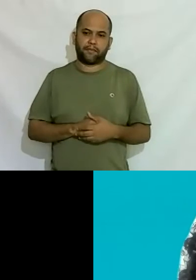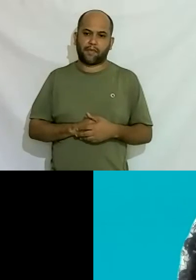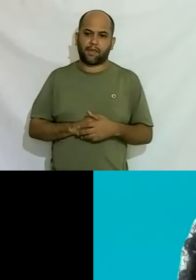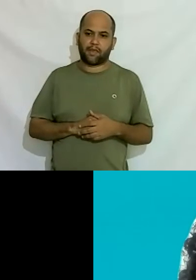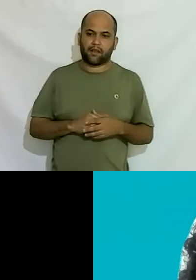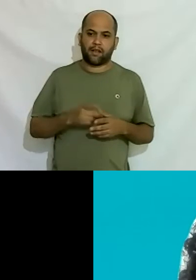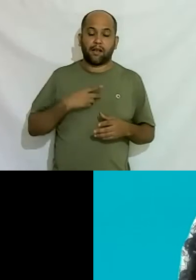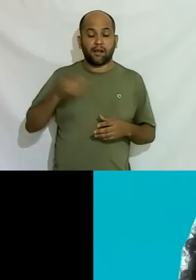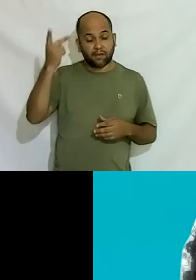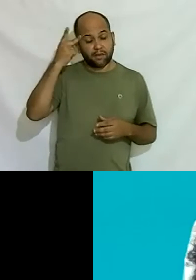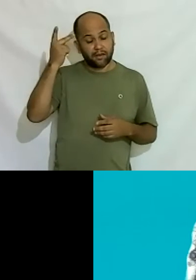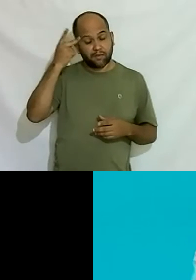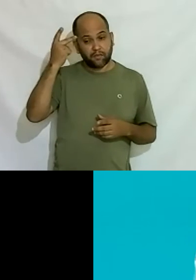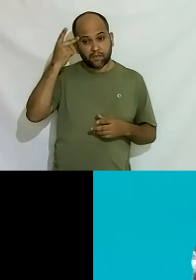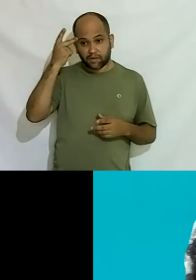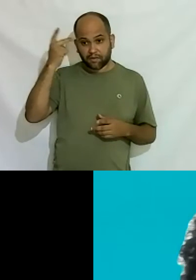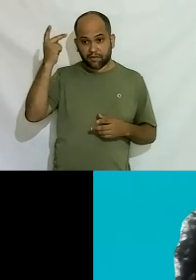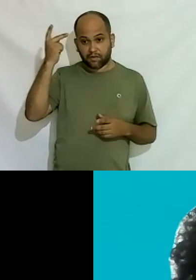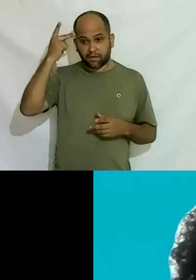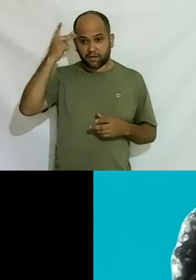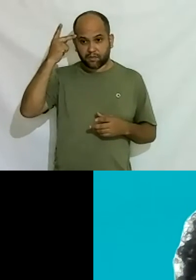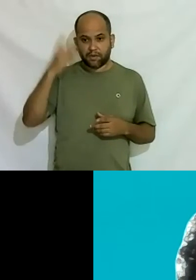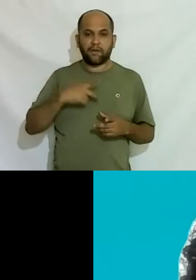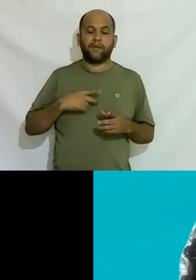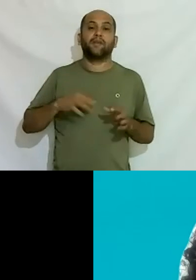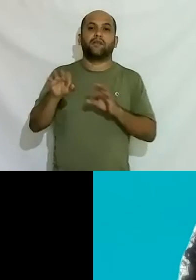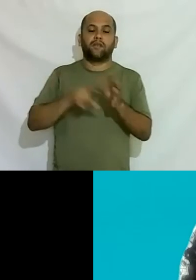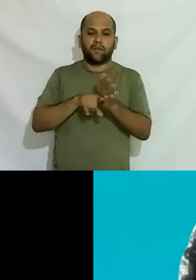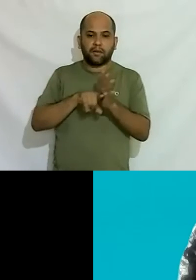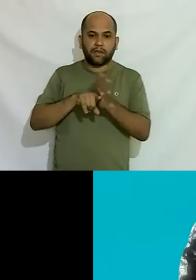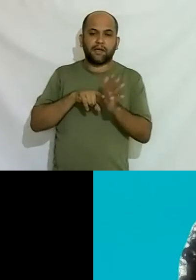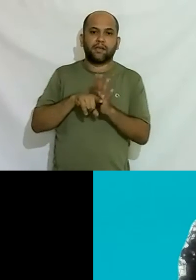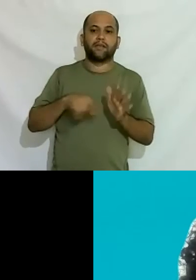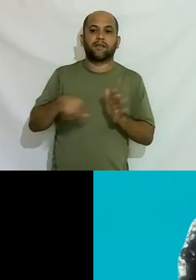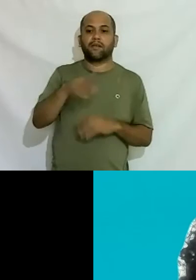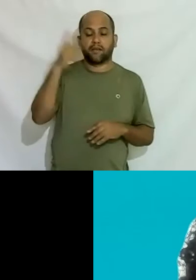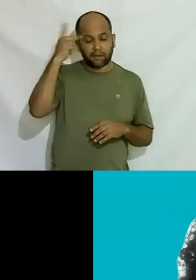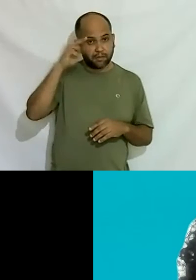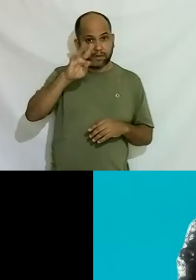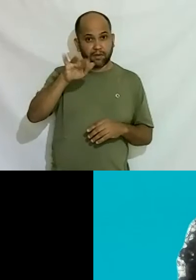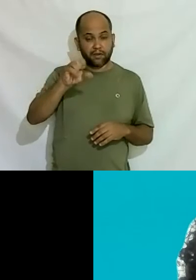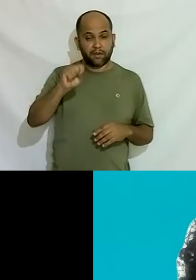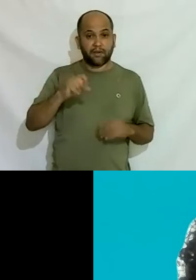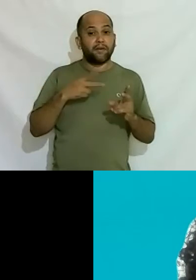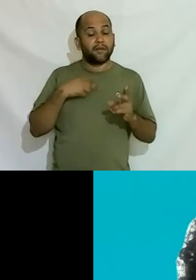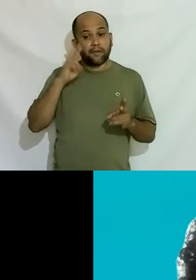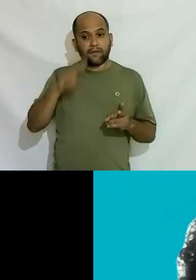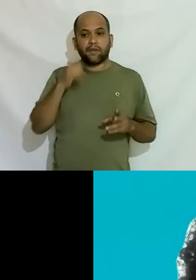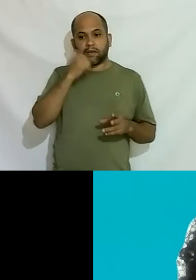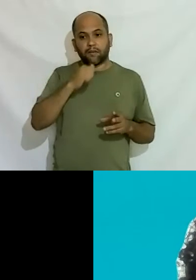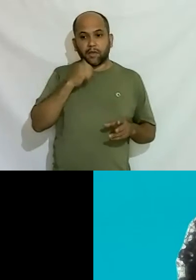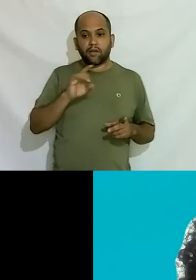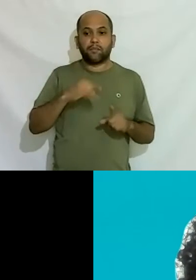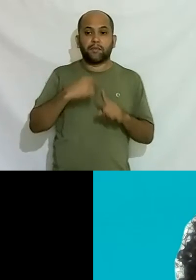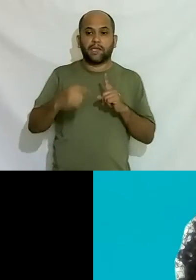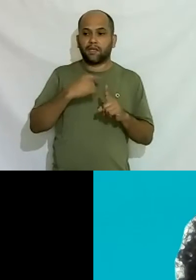Paulo fez um mapeamento vocês podem procurar mapeamento no município de São Paulo trans vocês vão ver os números né das mulheres trans só metade já esteve